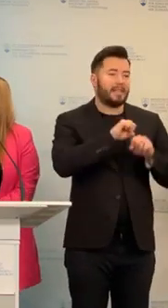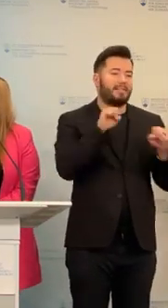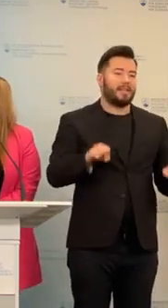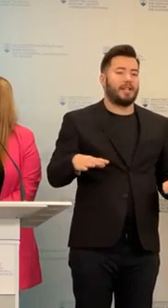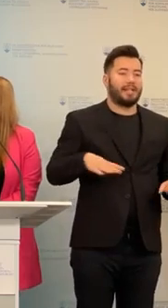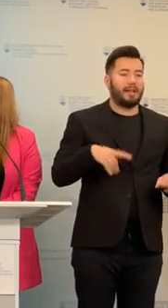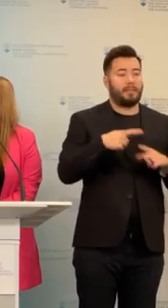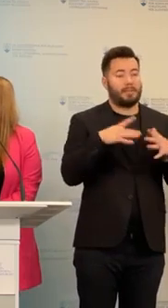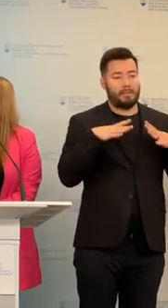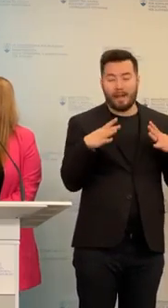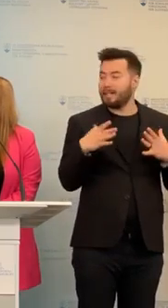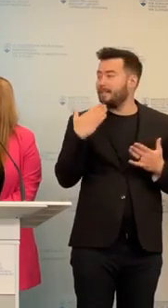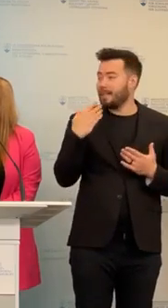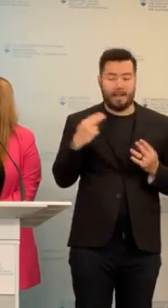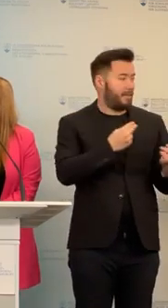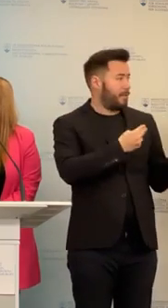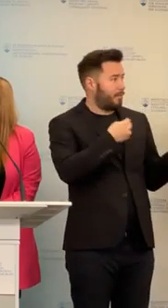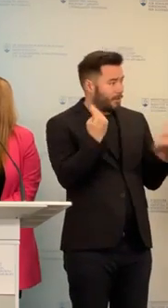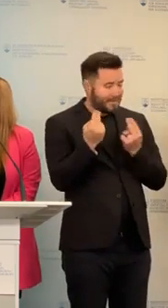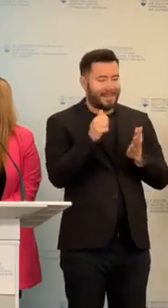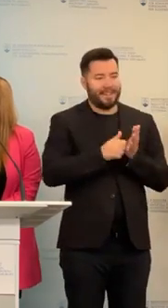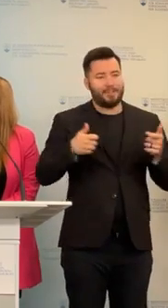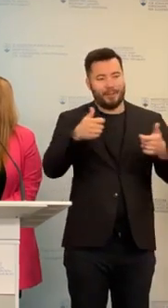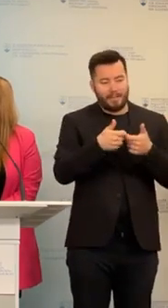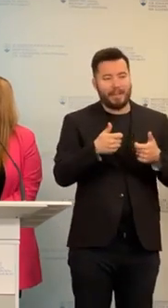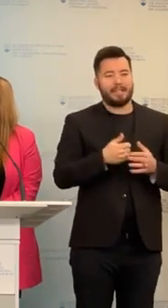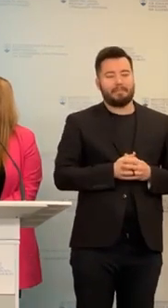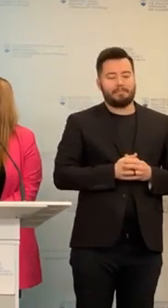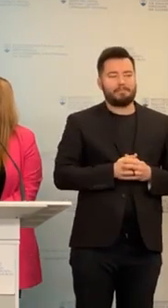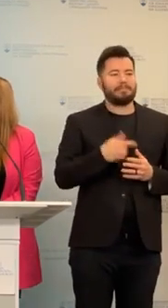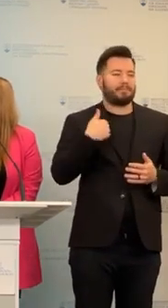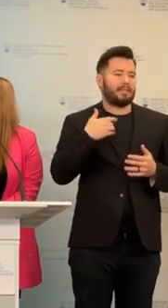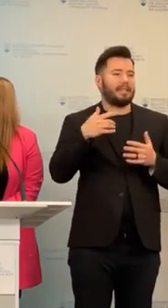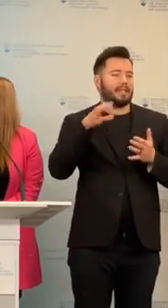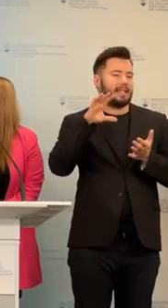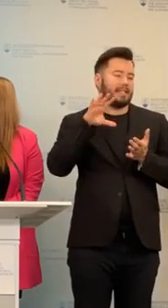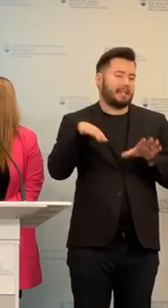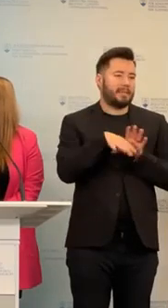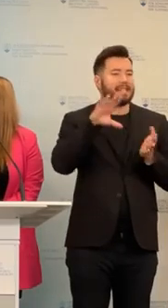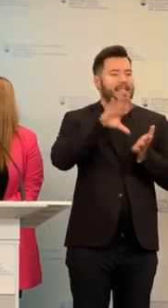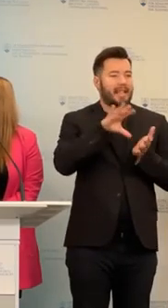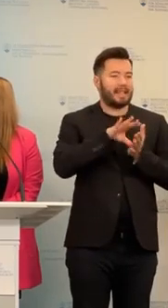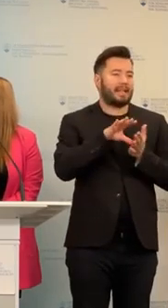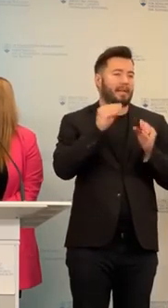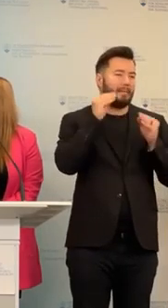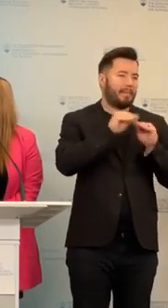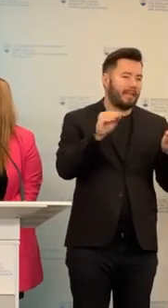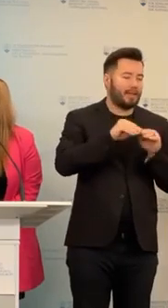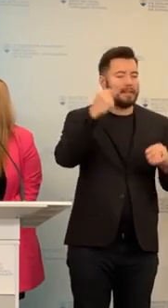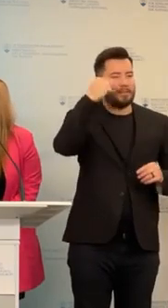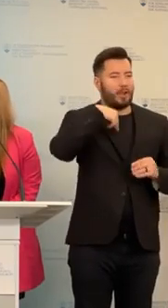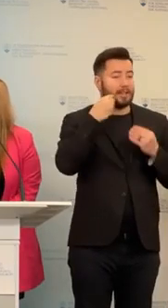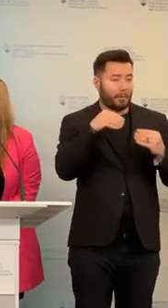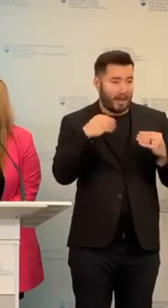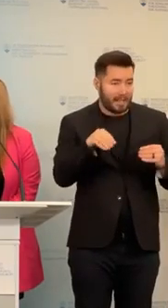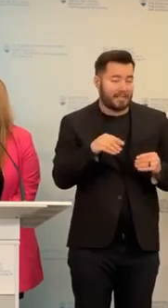pozvanie na túto toľačovú konferenciu v menej Združenia zanostnancov, Centír pedagogicko-psychologického poradejstva a prevencie.